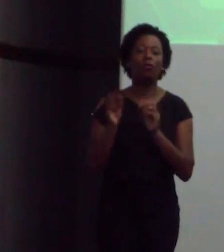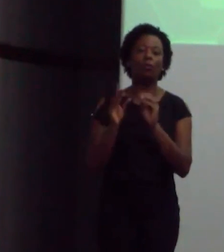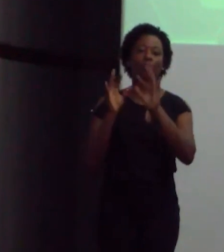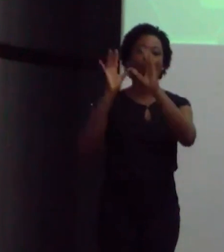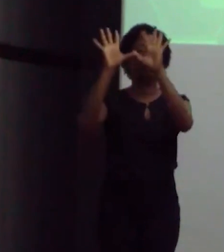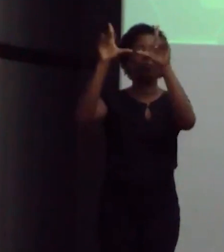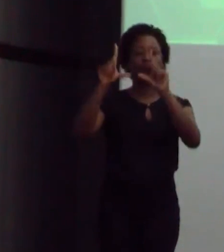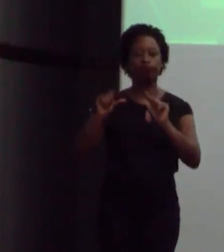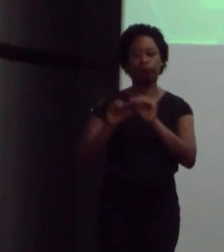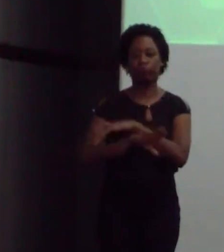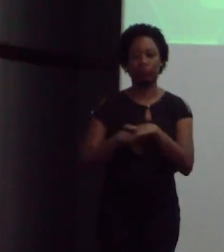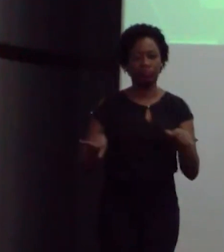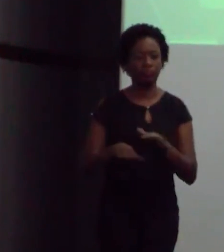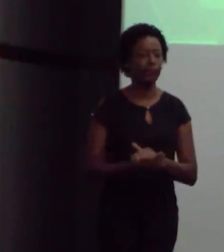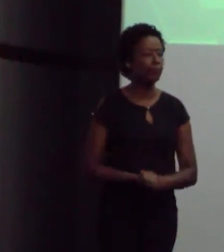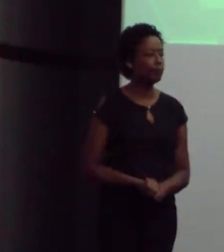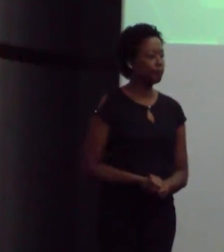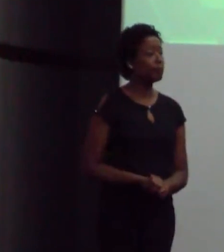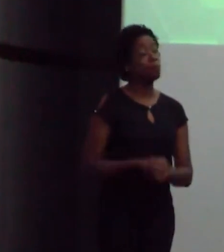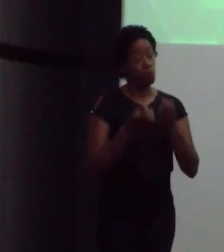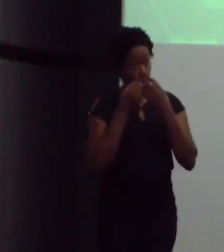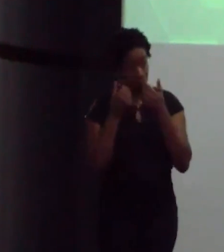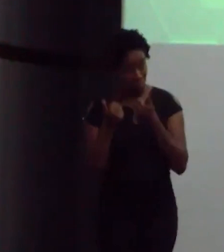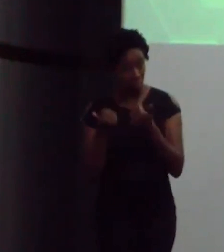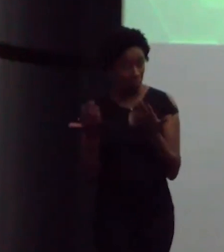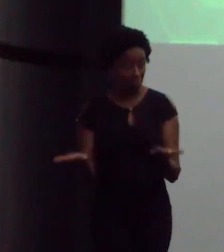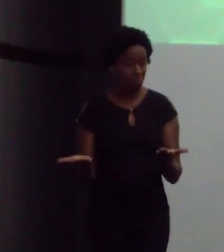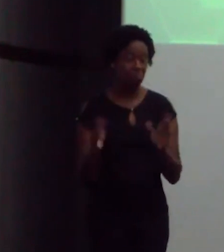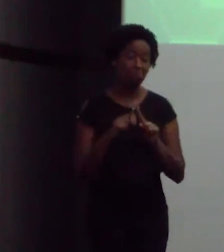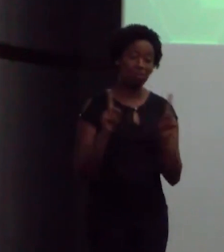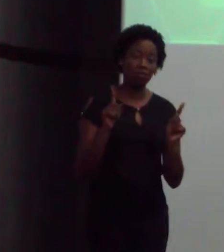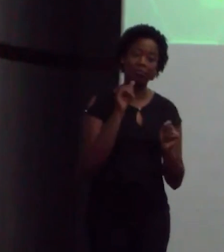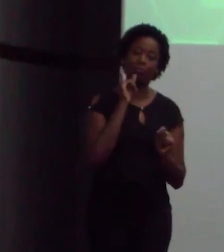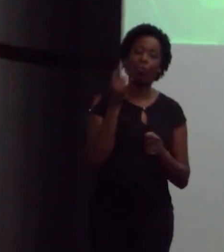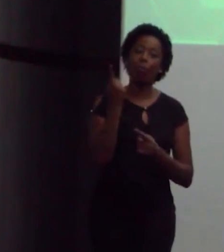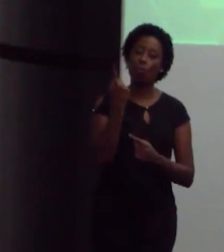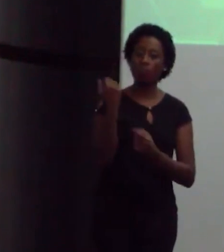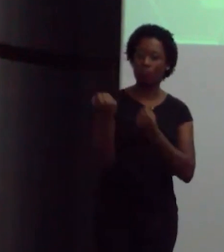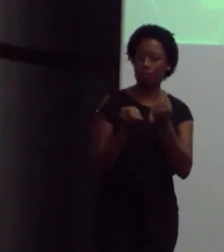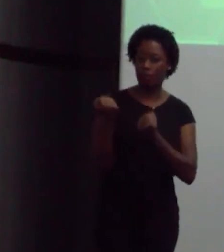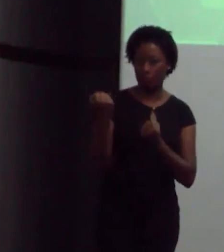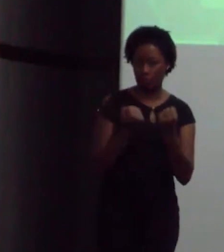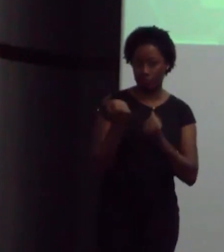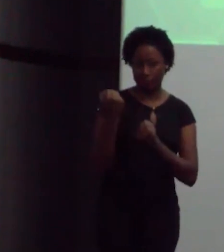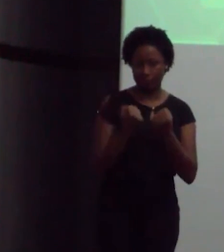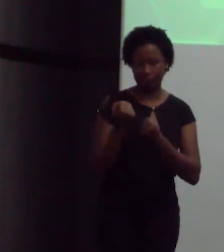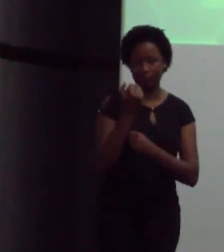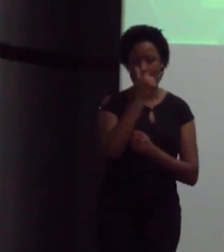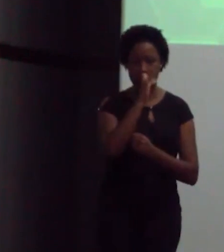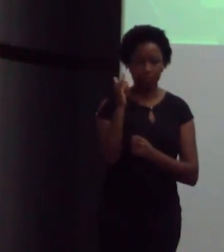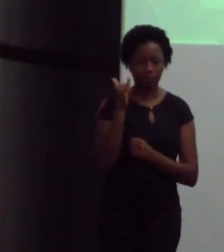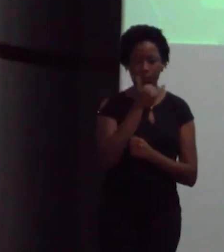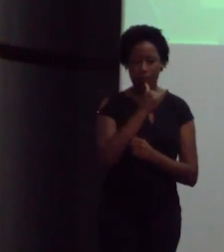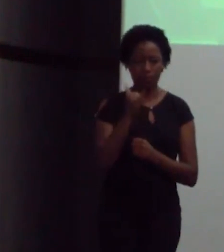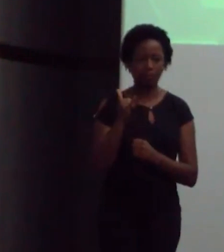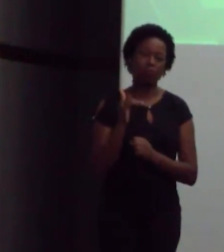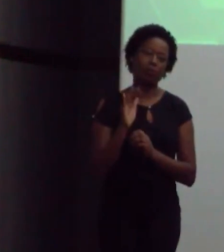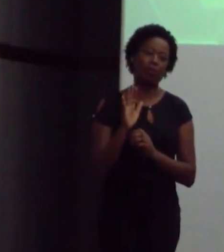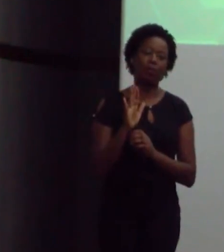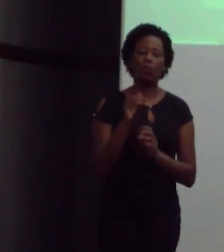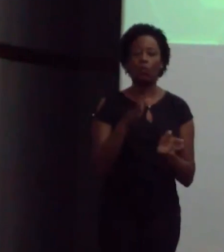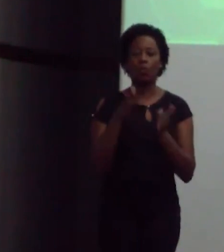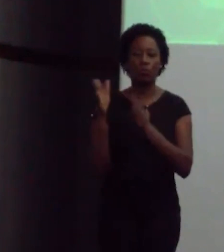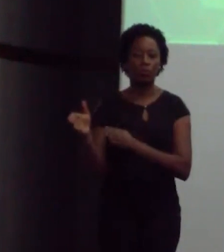emissão do carro. Pois bem, um carro, a gasolina,